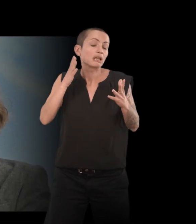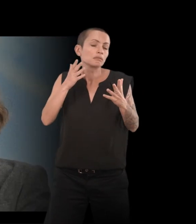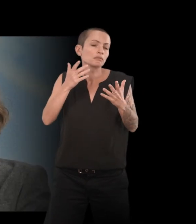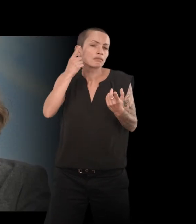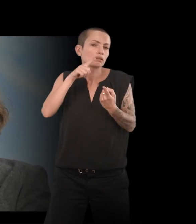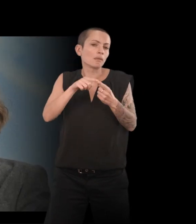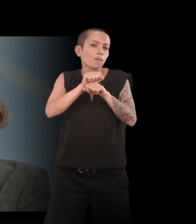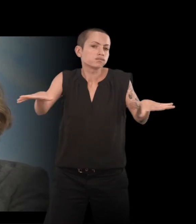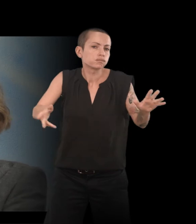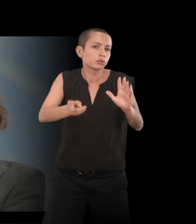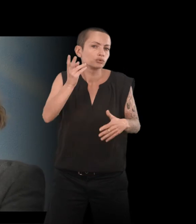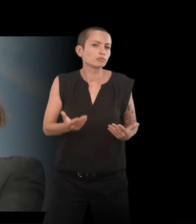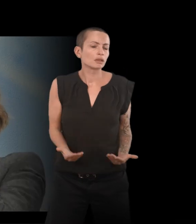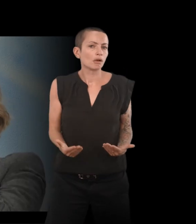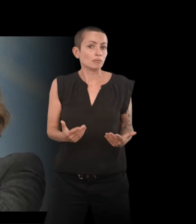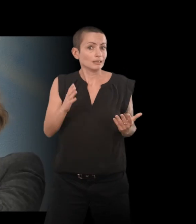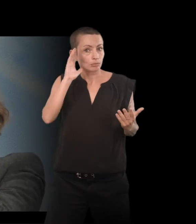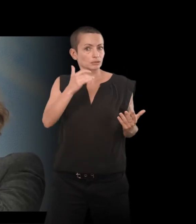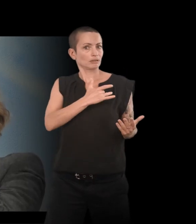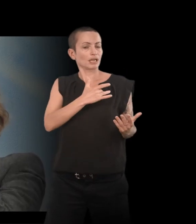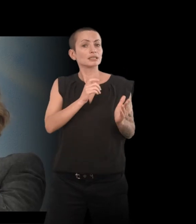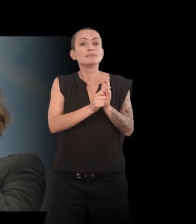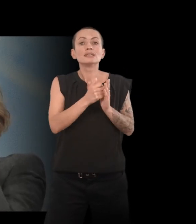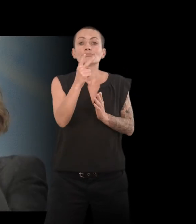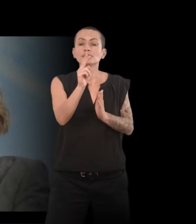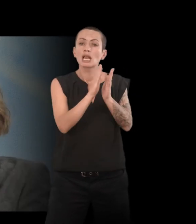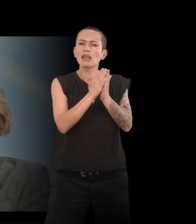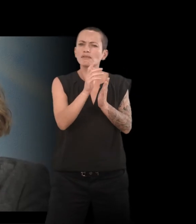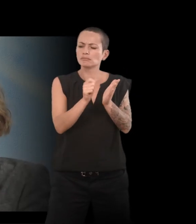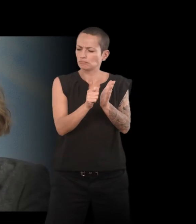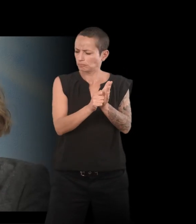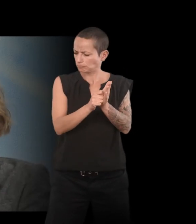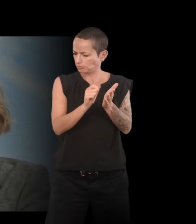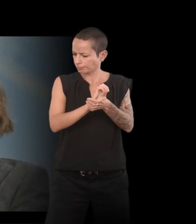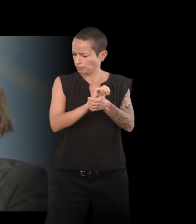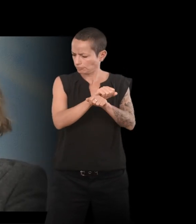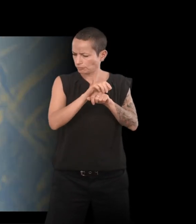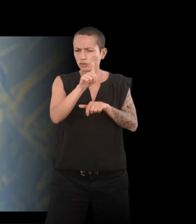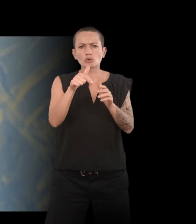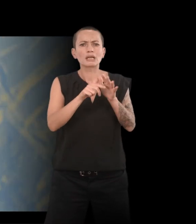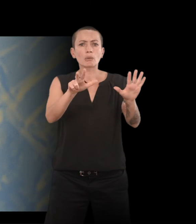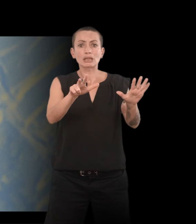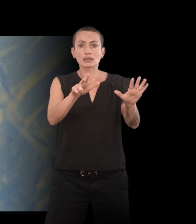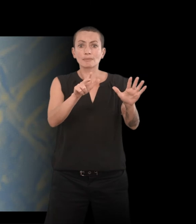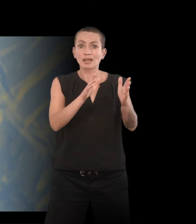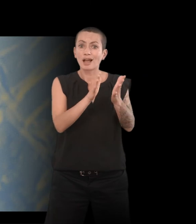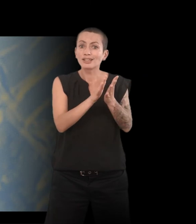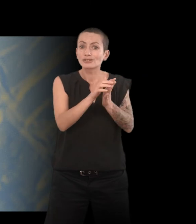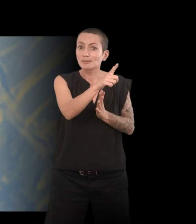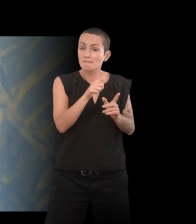c'est pour ça qu'en lisant, votre livre est sorti en 2008, mais vous aviez à peu près le même âge que moi quand on vous a diagnostiqué